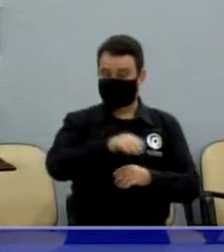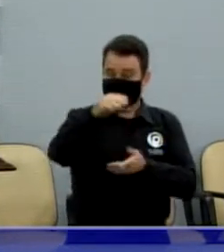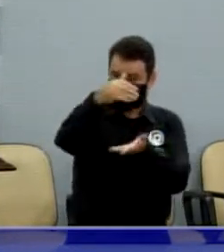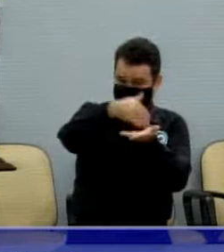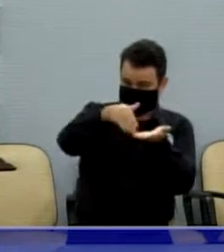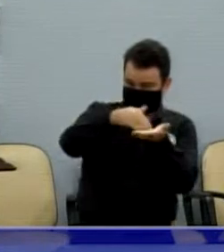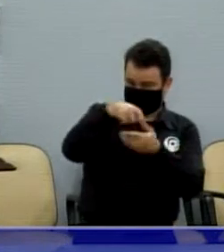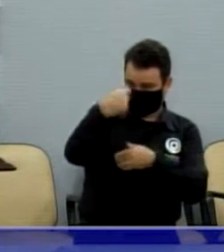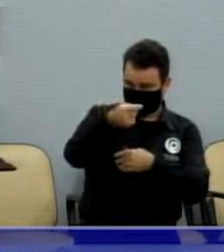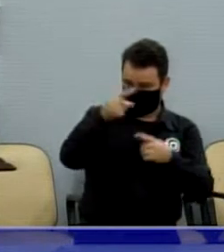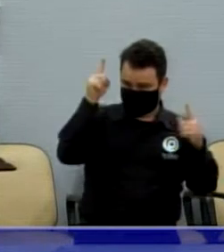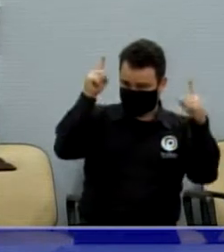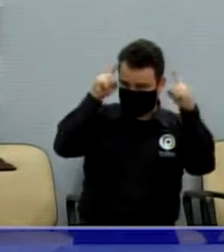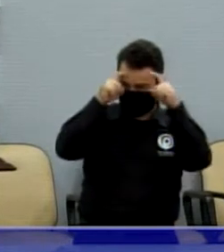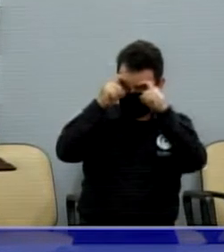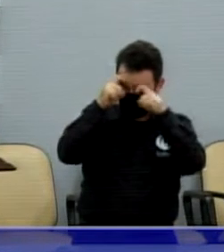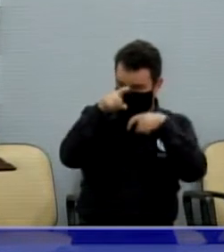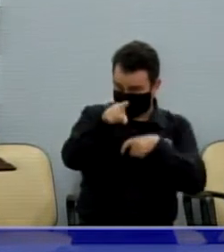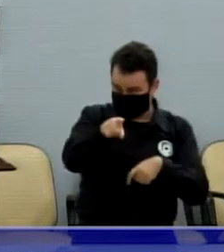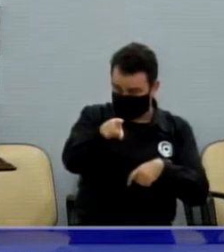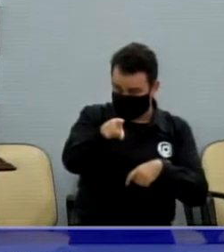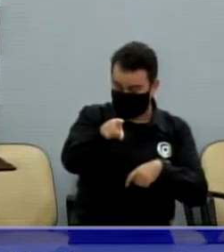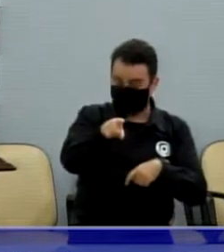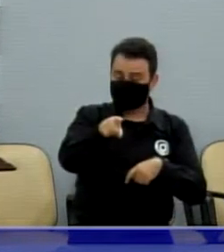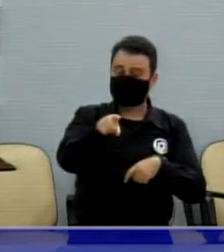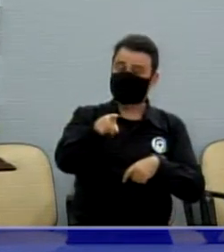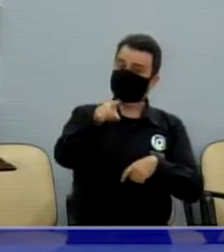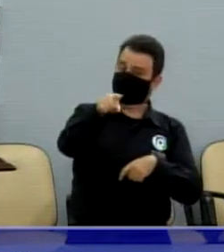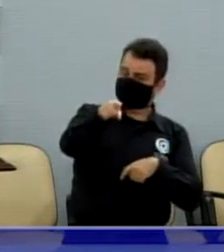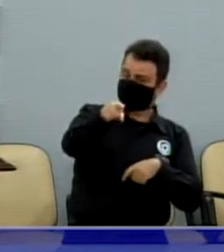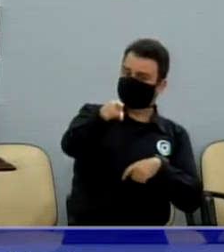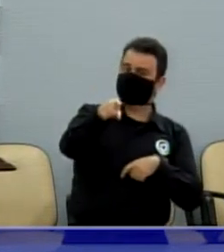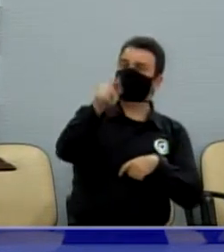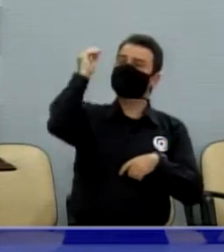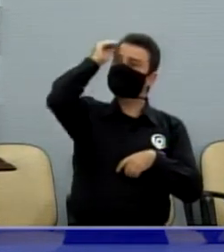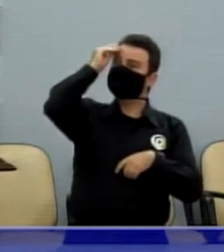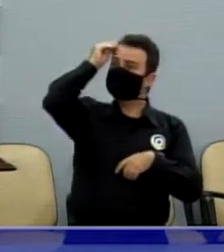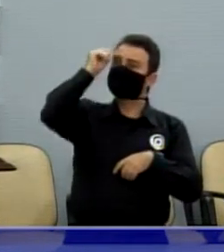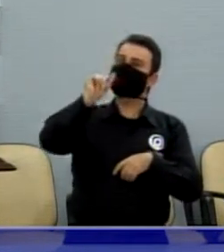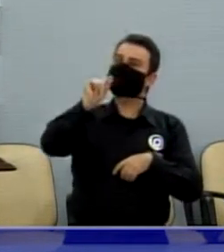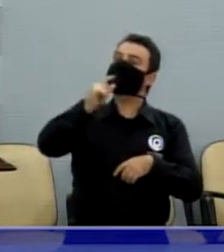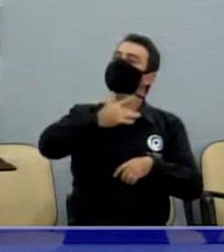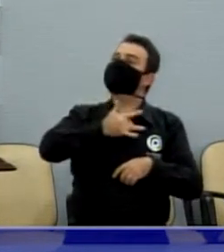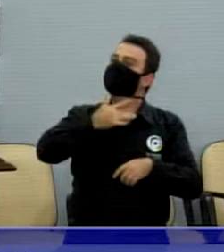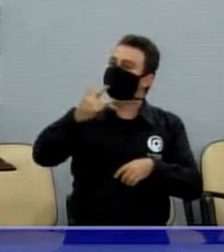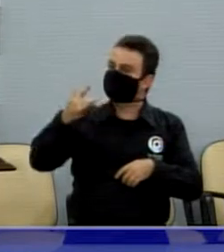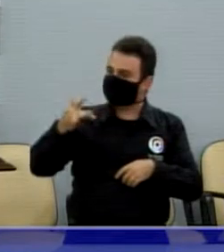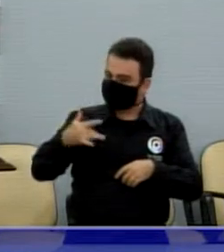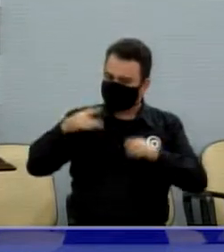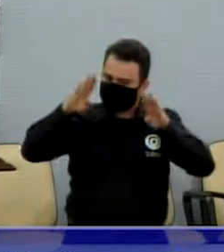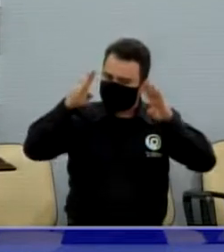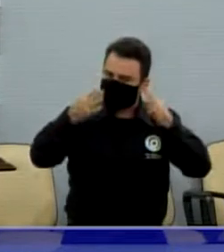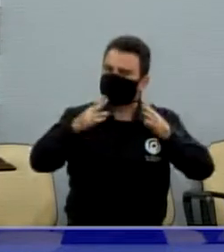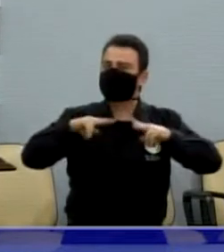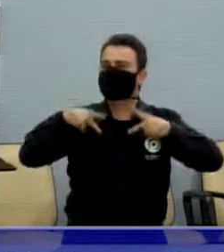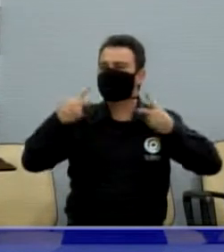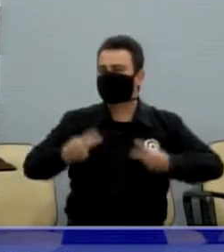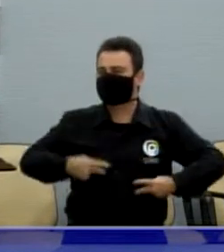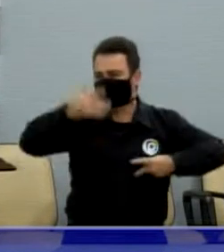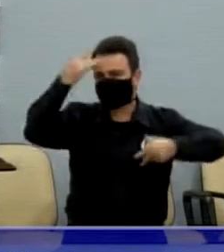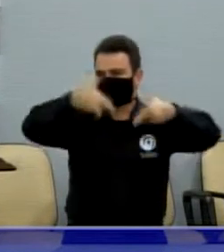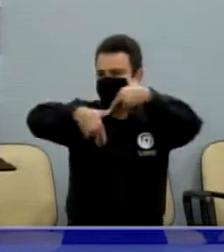sinal, é da saúde, saúde humana, porque ainda não temos a saúde única.